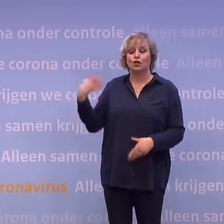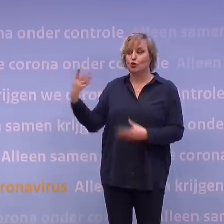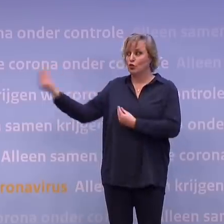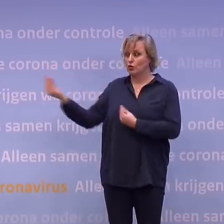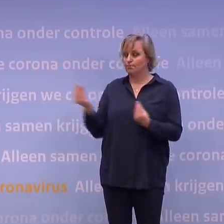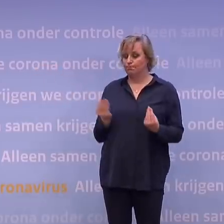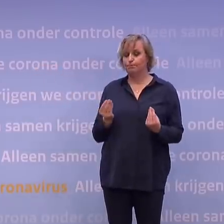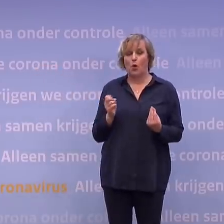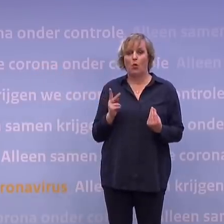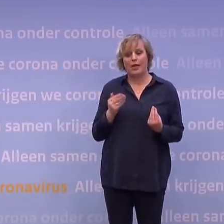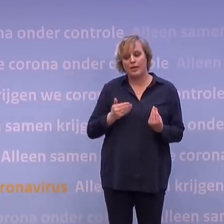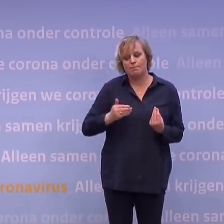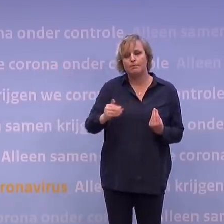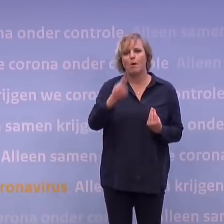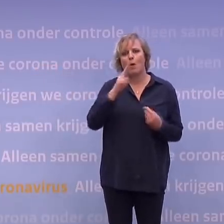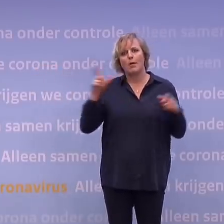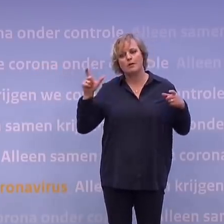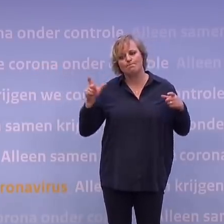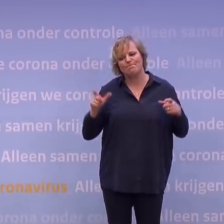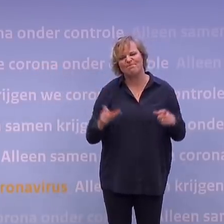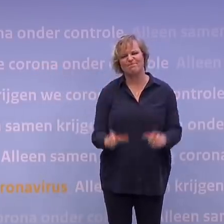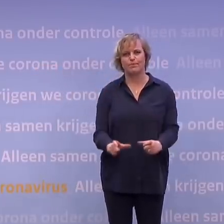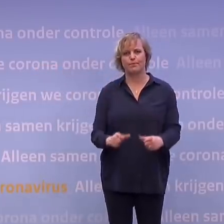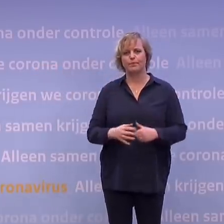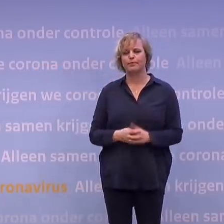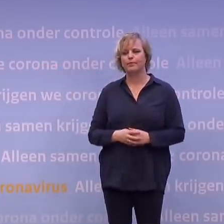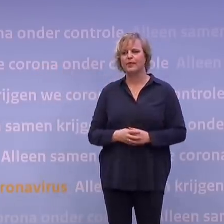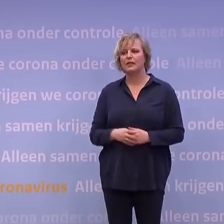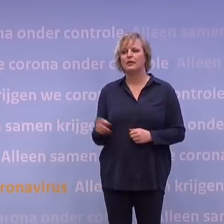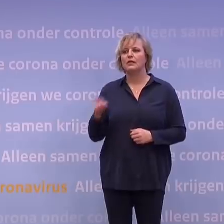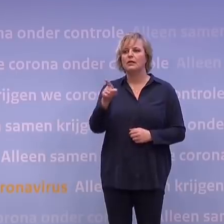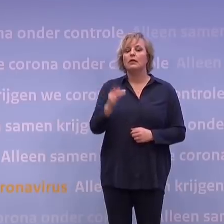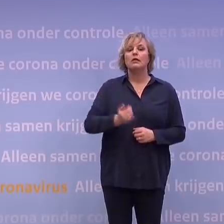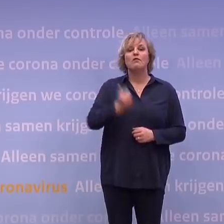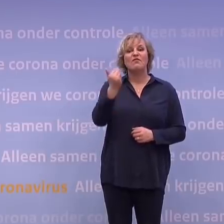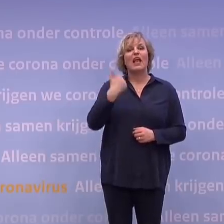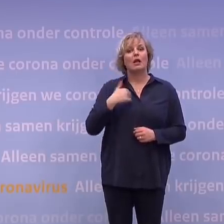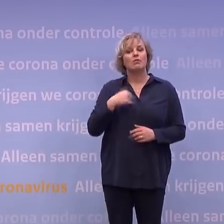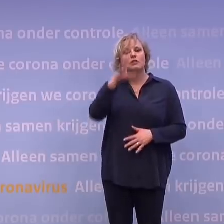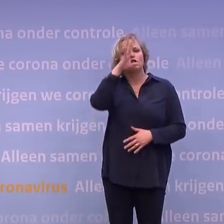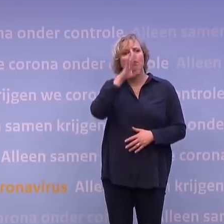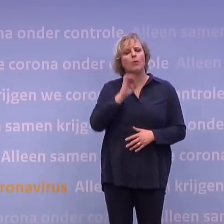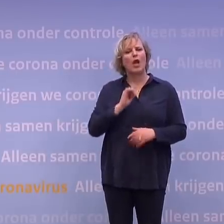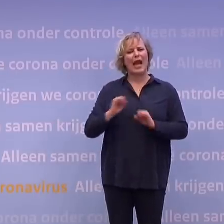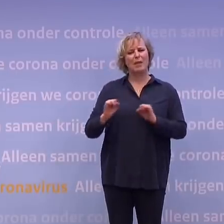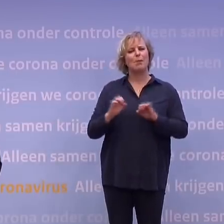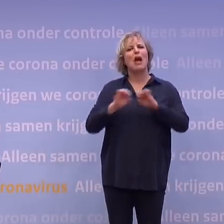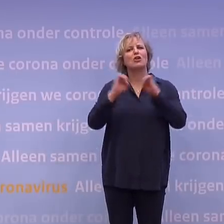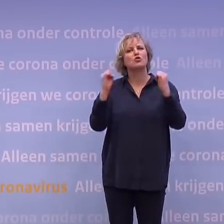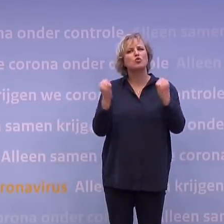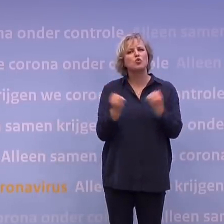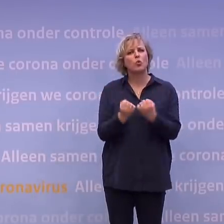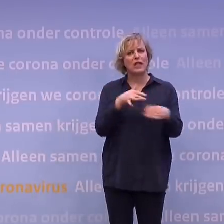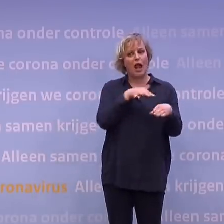in de komende paar weken de zaak verder terug te duwen. Maar ik denk, veel mensen zullen de strijd tegen het virus begrijpen als argument hoor, maar ik vroeg de sociale impact, hoe heeft u dat